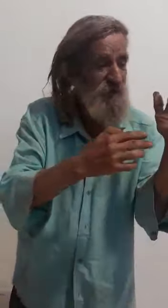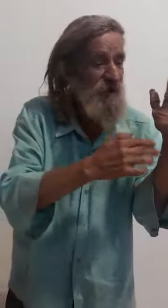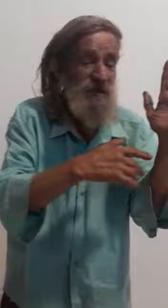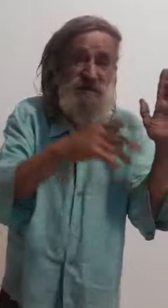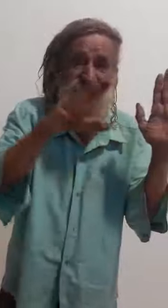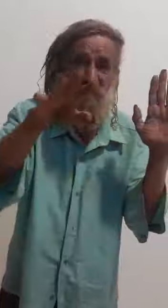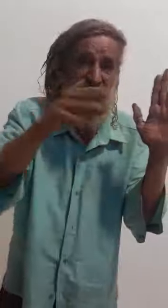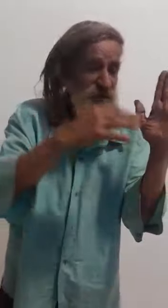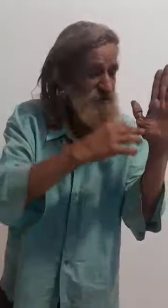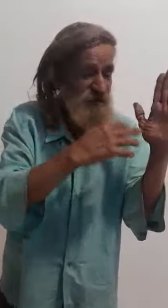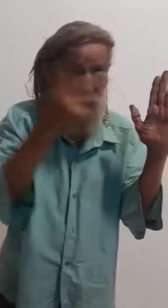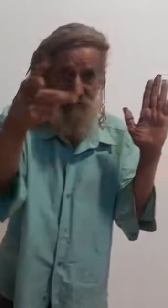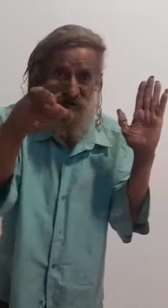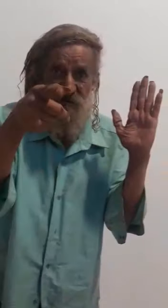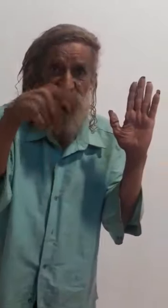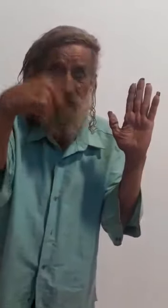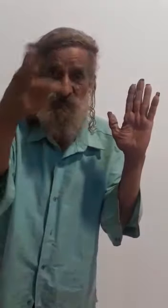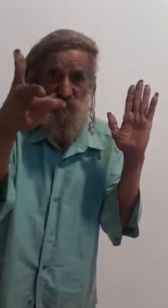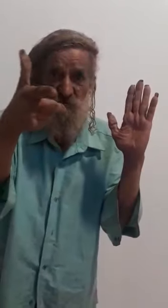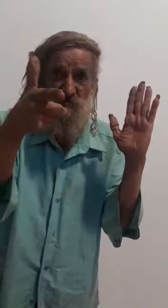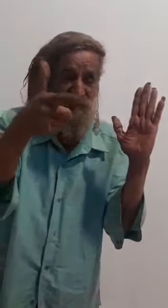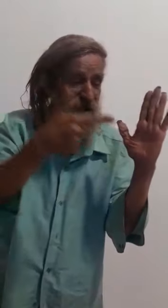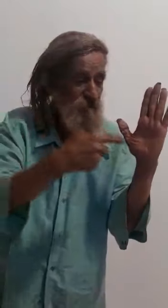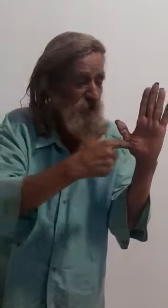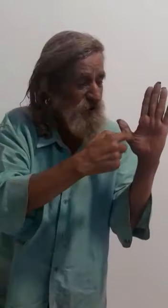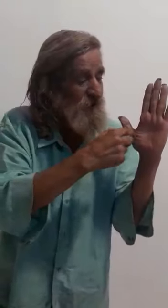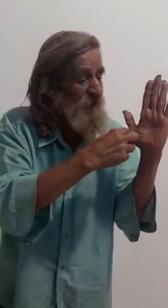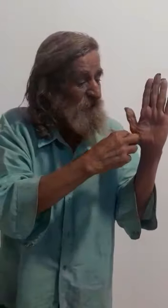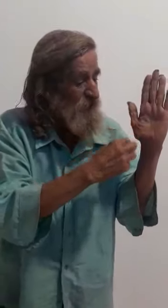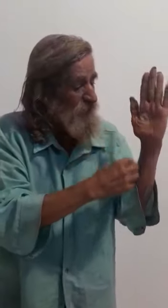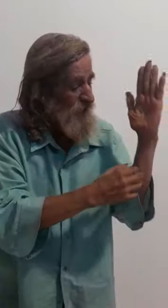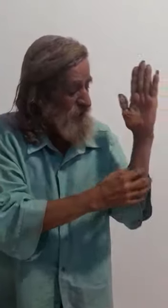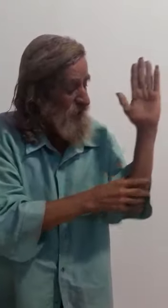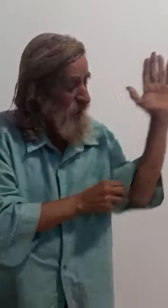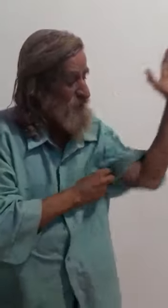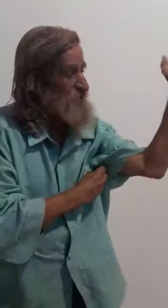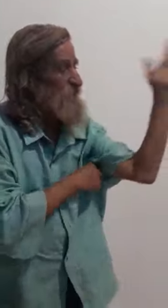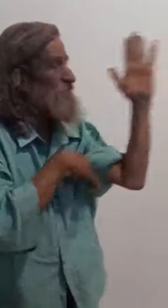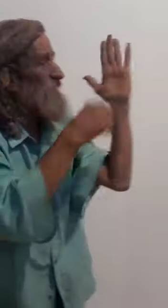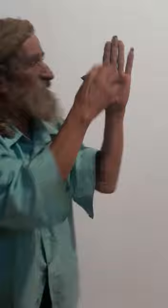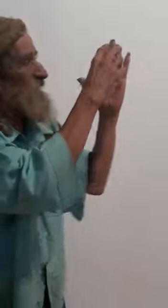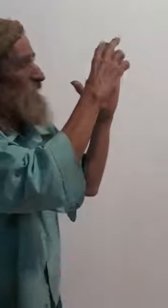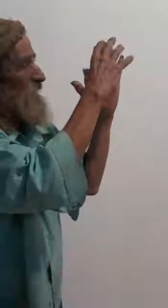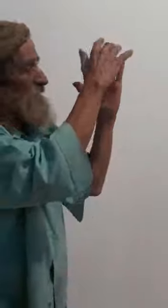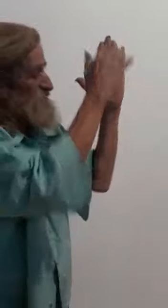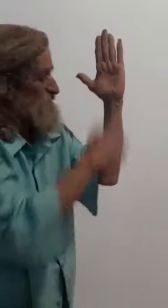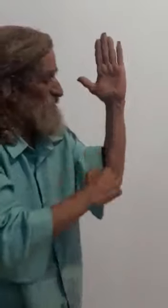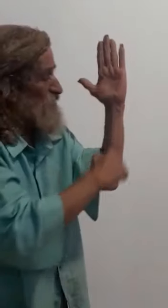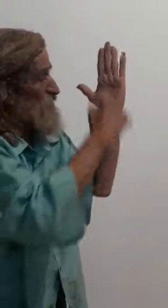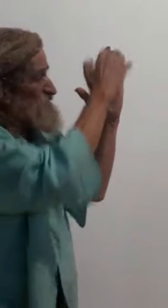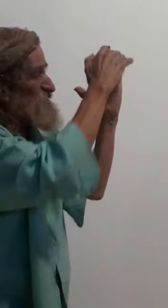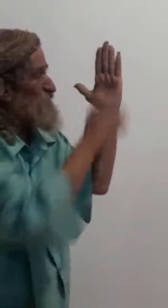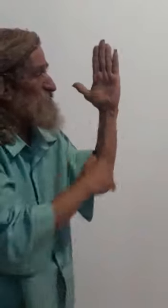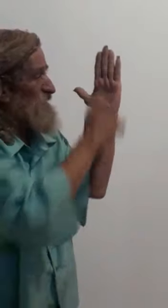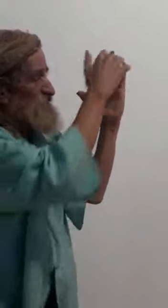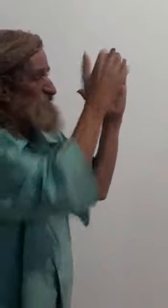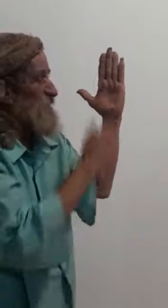esse queda livre que eu vou soltar agora então, digamos que é cinco metros de